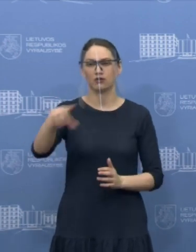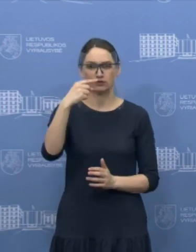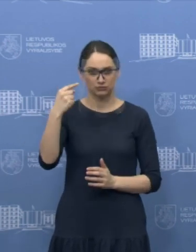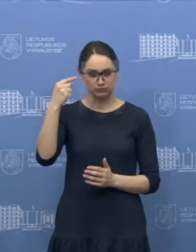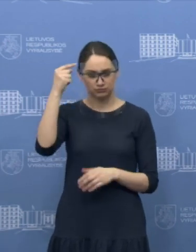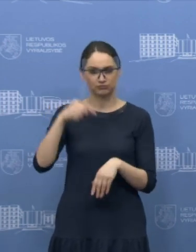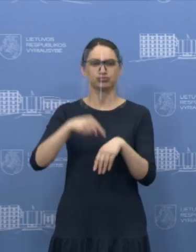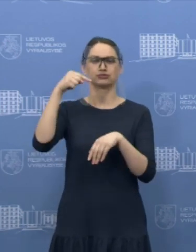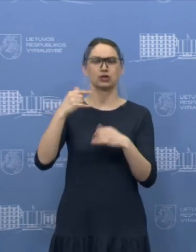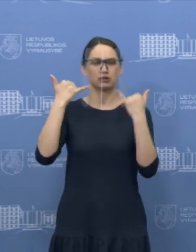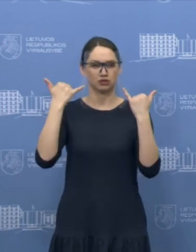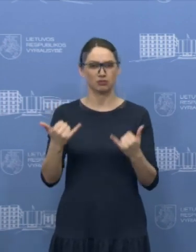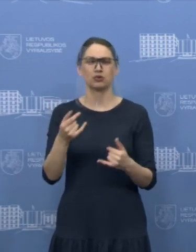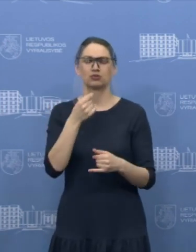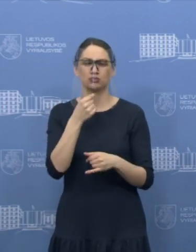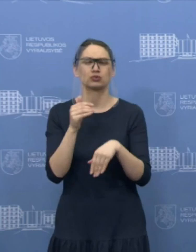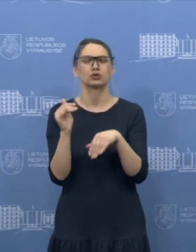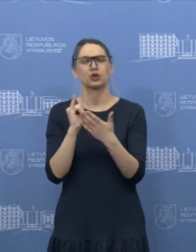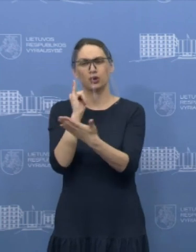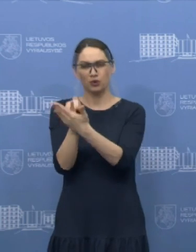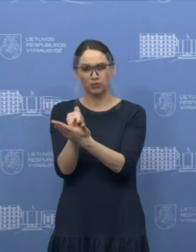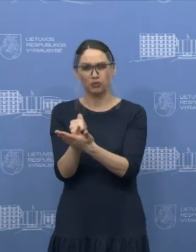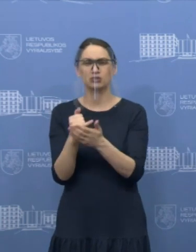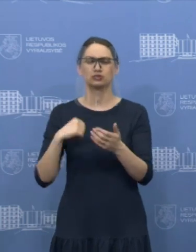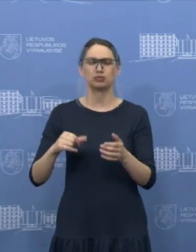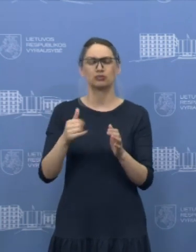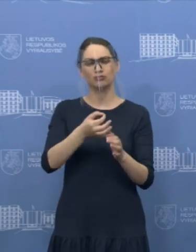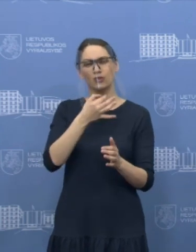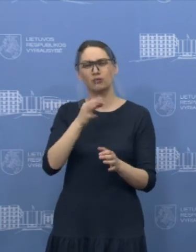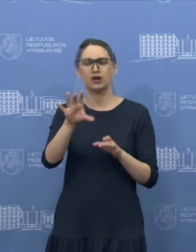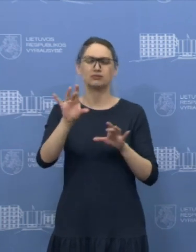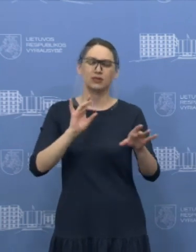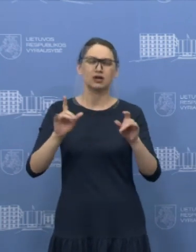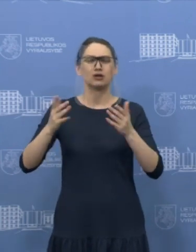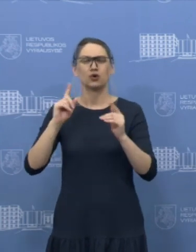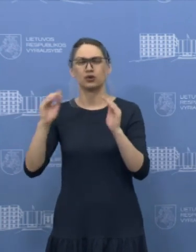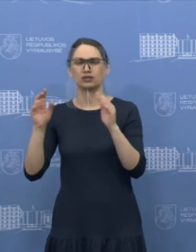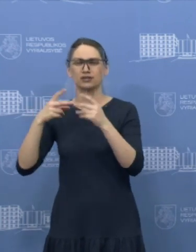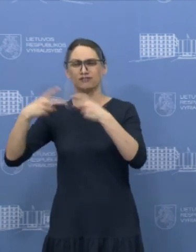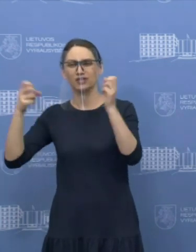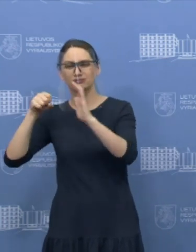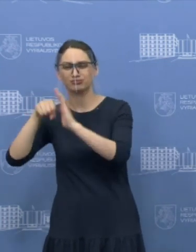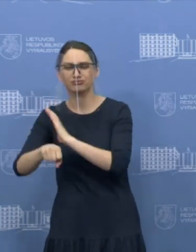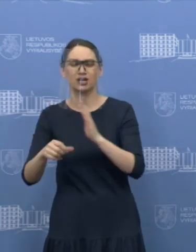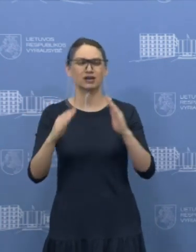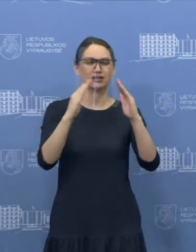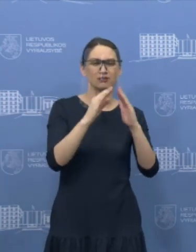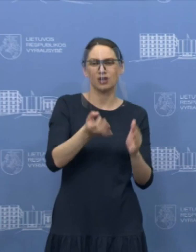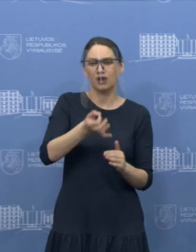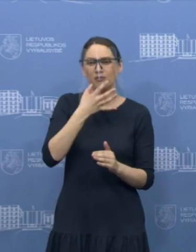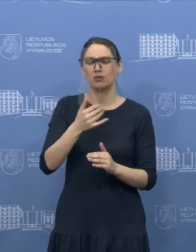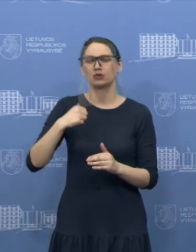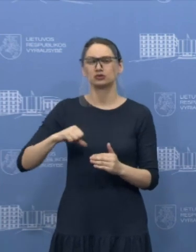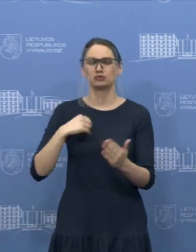situacijai esant kiek švelnesniai, turint daugiau laisvės rinktis, jau yra lengviau kalbėti su žmonėmis, nes jie tiki,